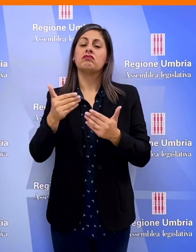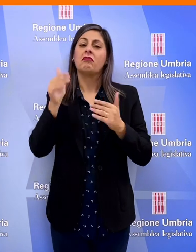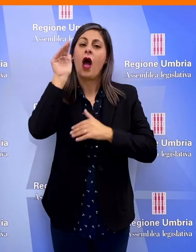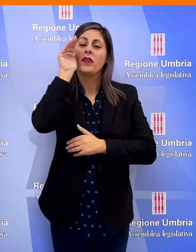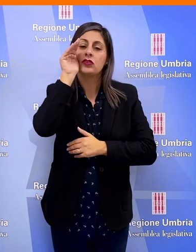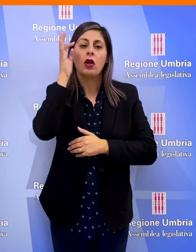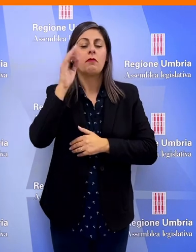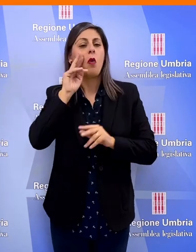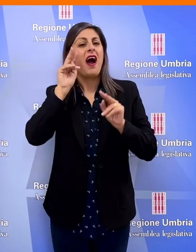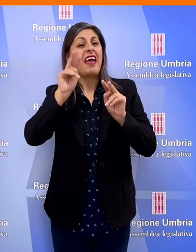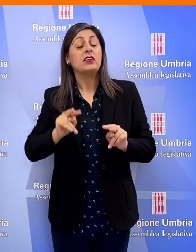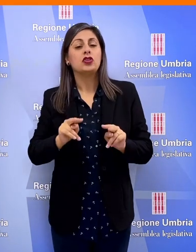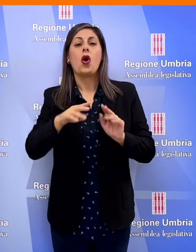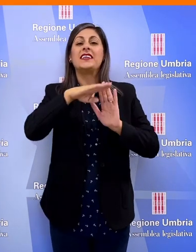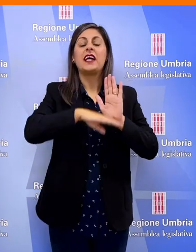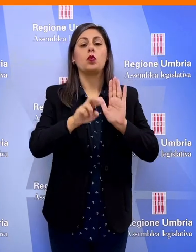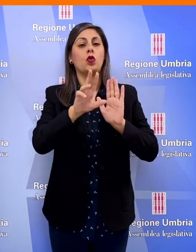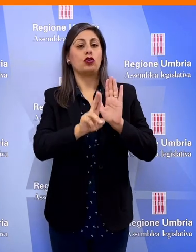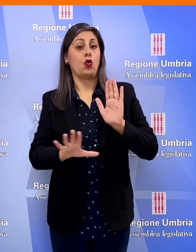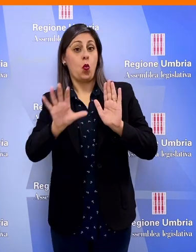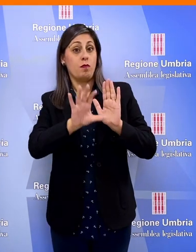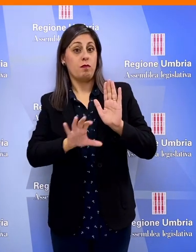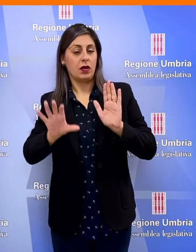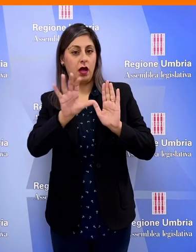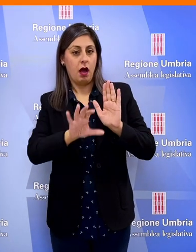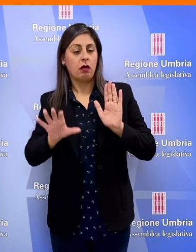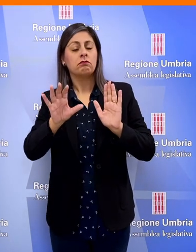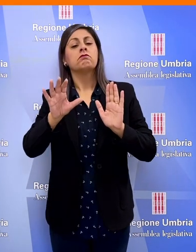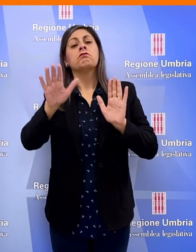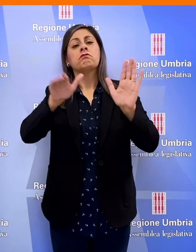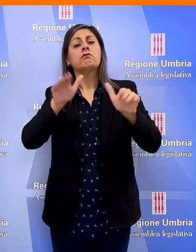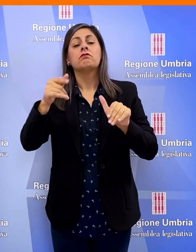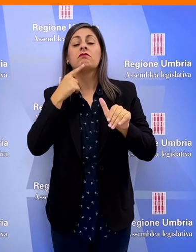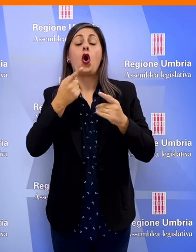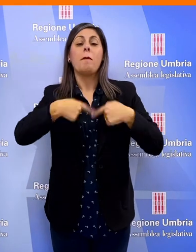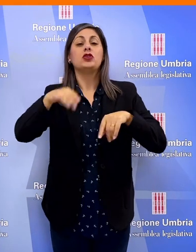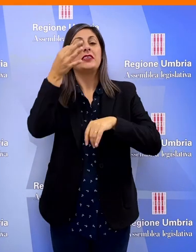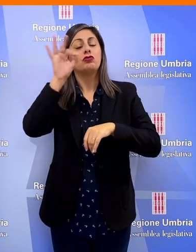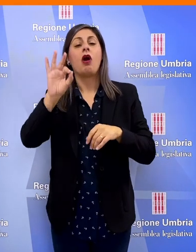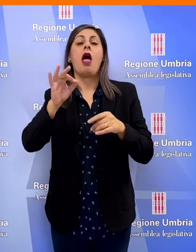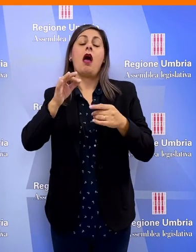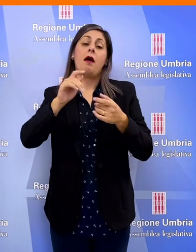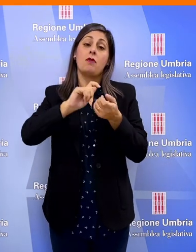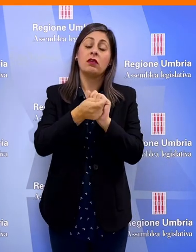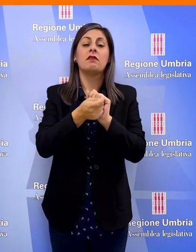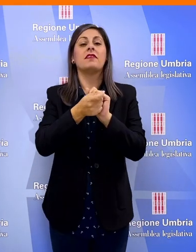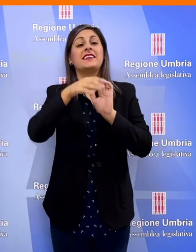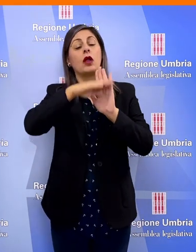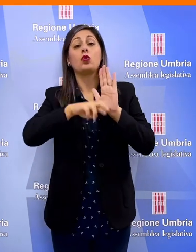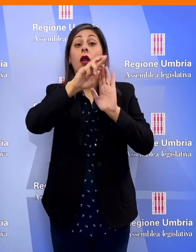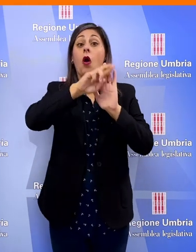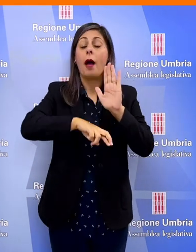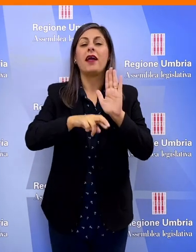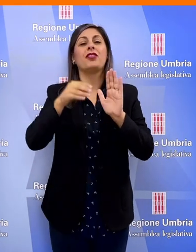ospitato l'audizione sulla revisione dello statuto della regione Umbria indetta dalla commissione speciale per le riforme statutarie e